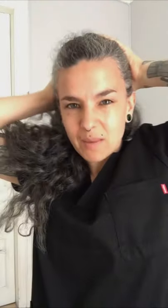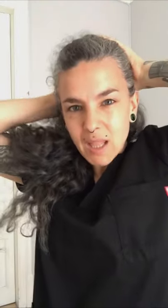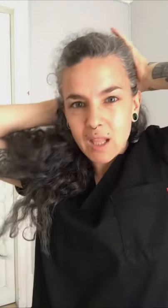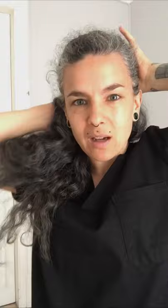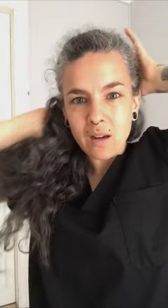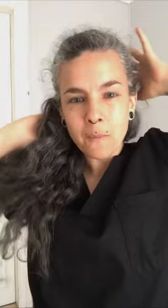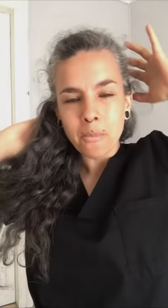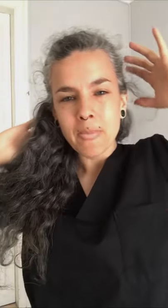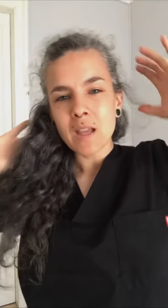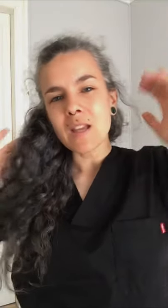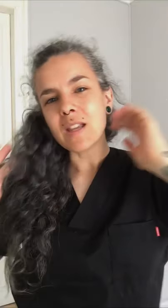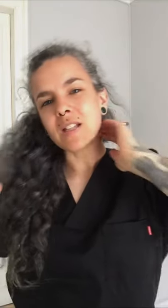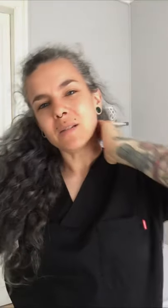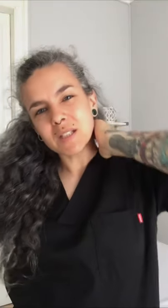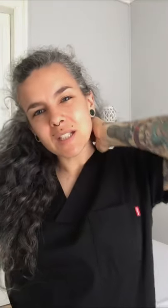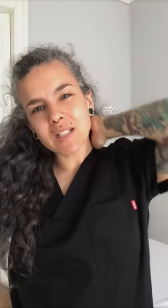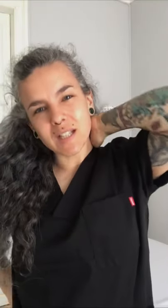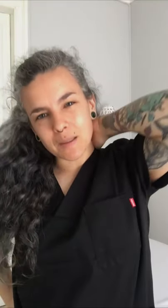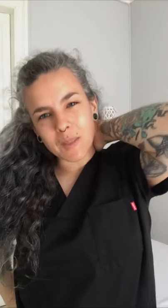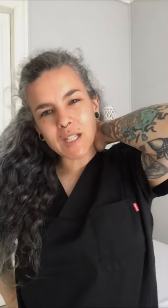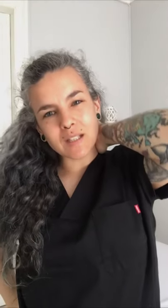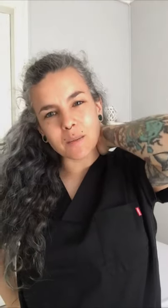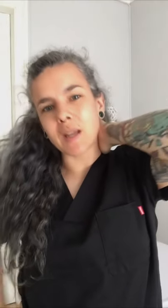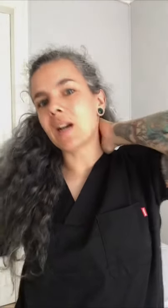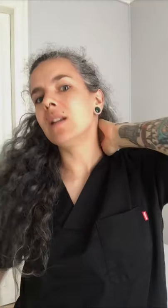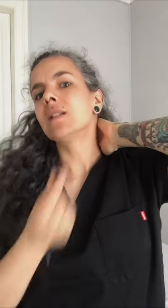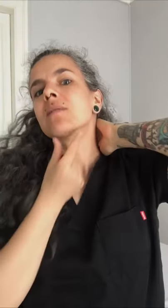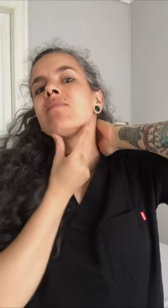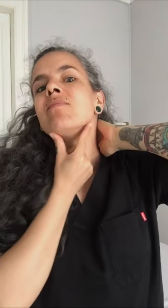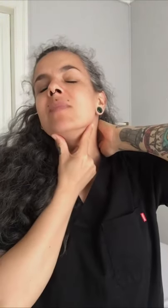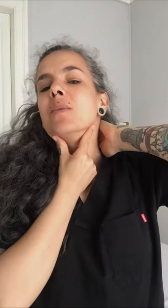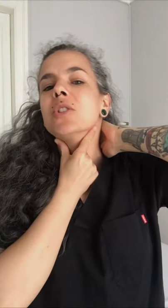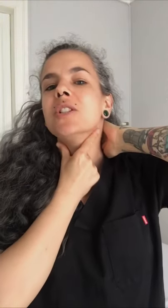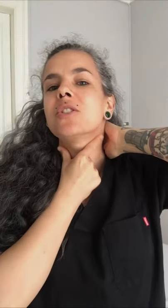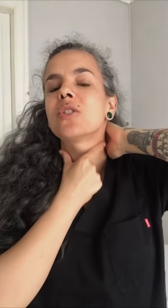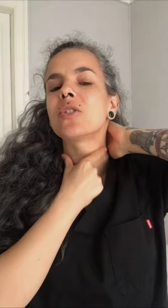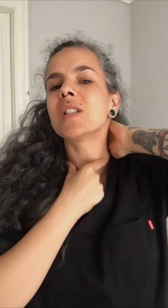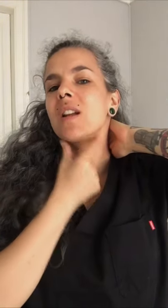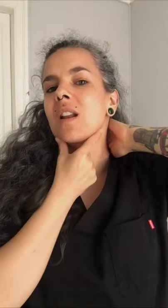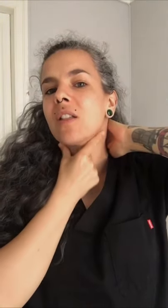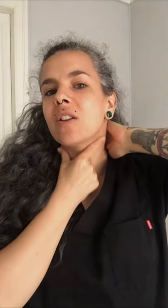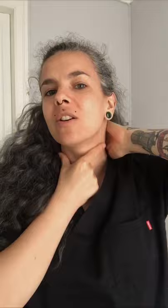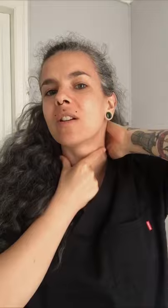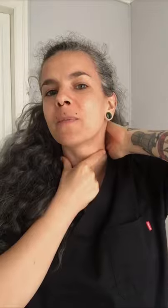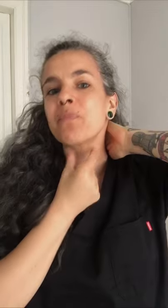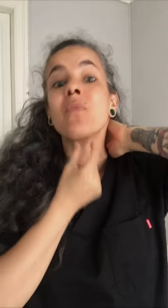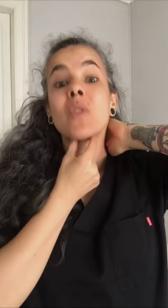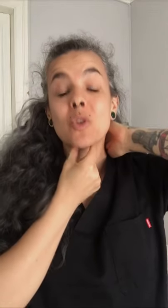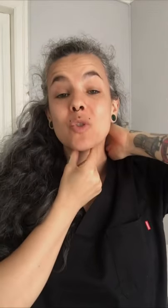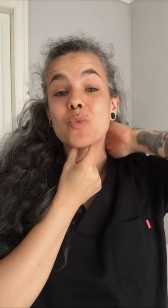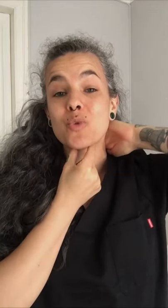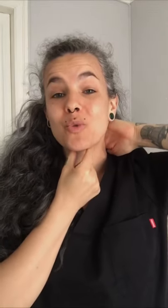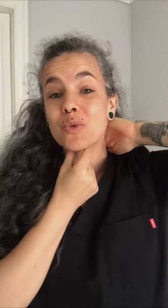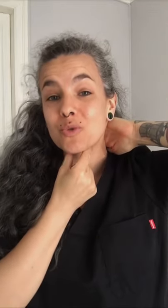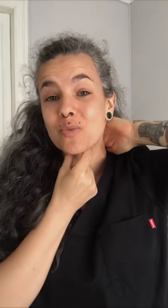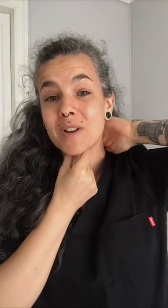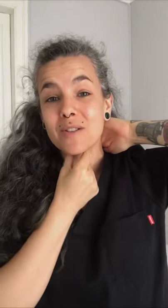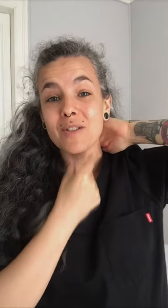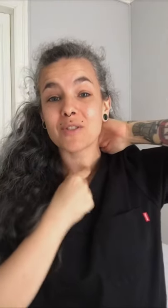cabeza. Y ¿sabes qué? Es que también las cervicales. Hemos dicho toda esta relación con los músculos supraioideos